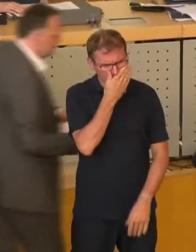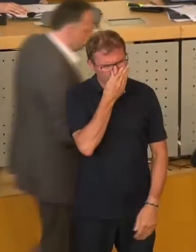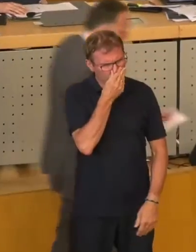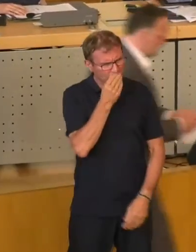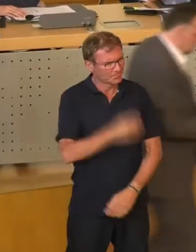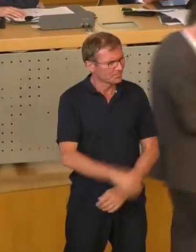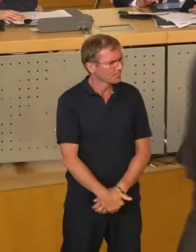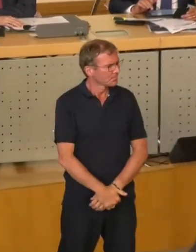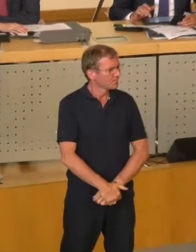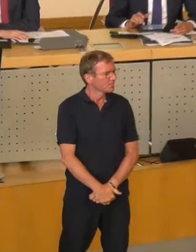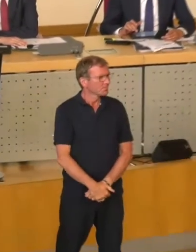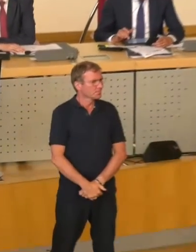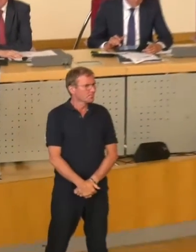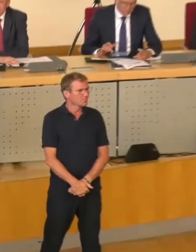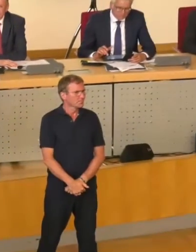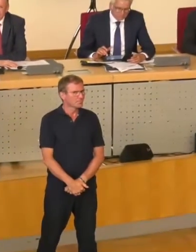Applaus